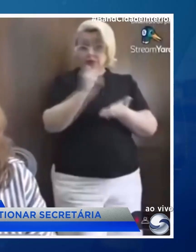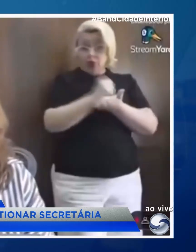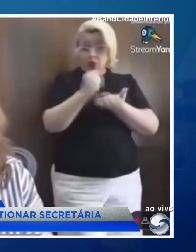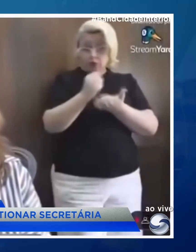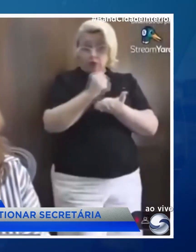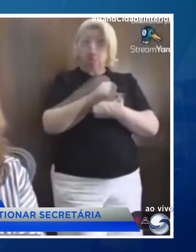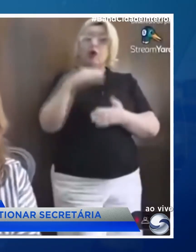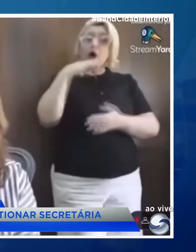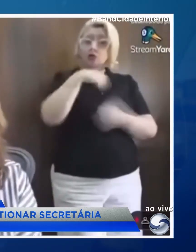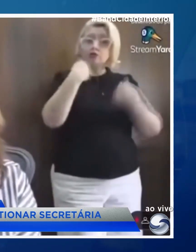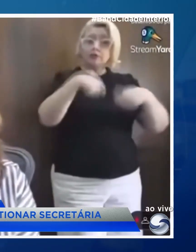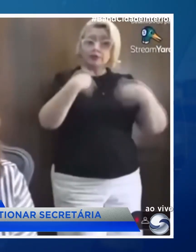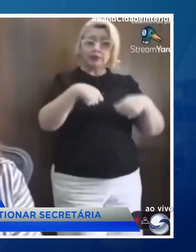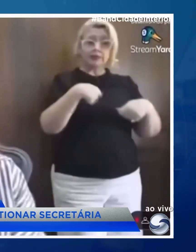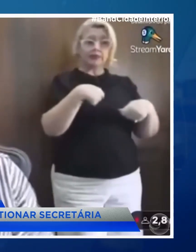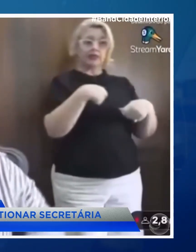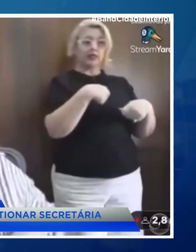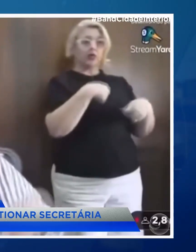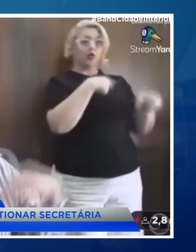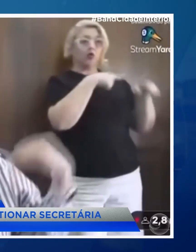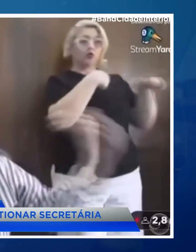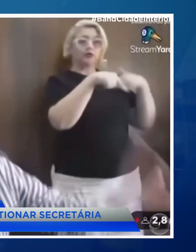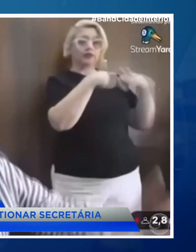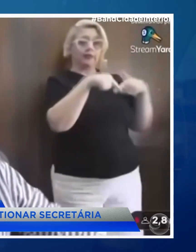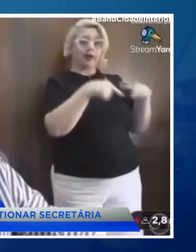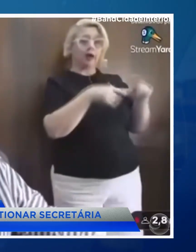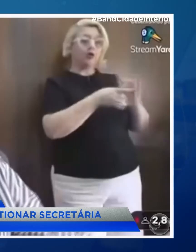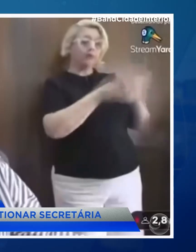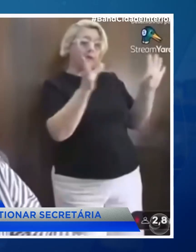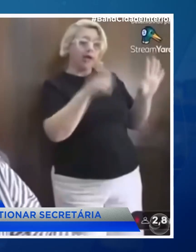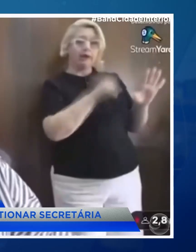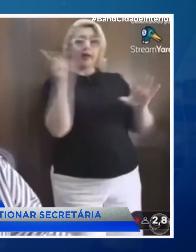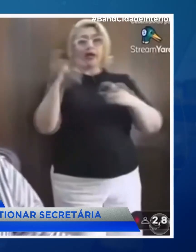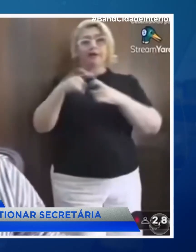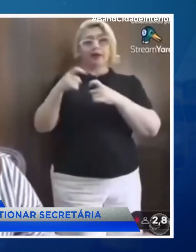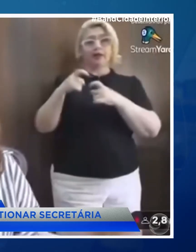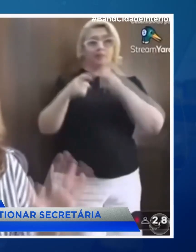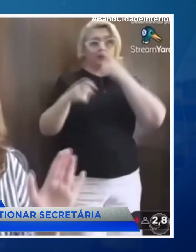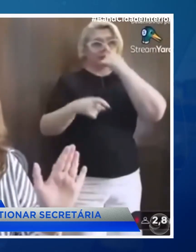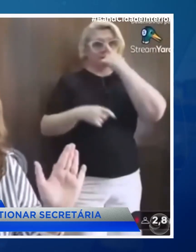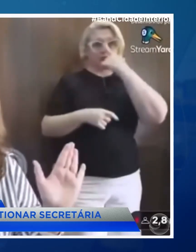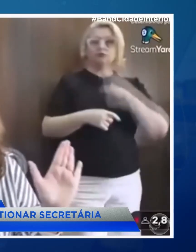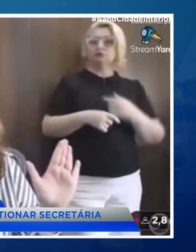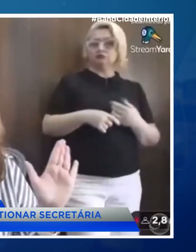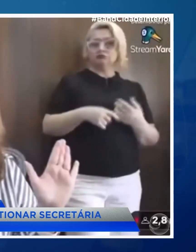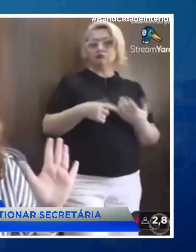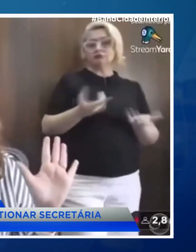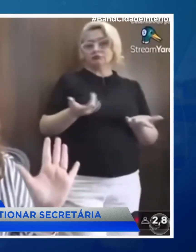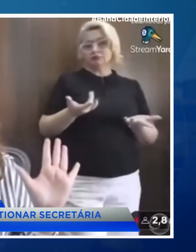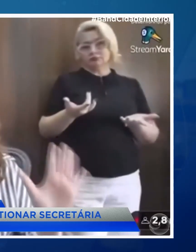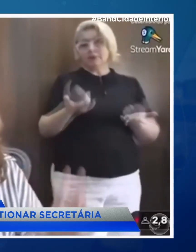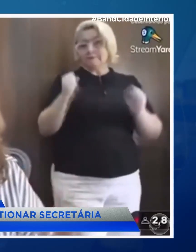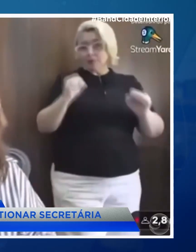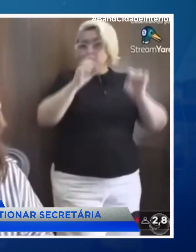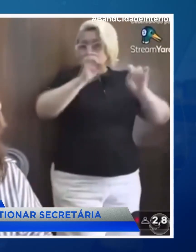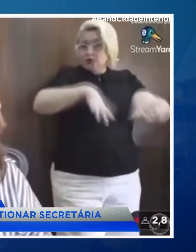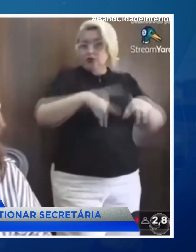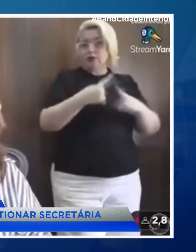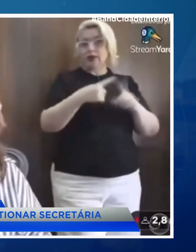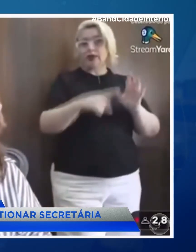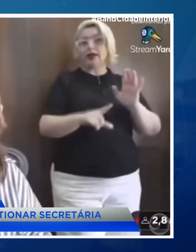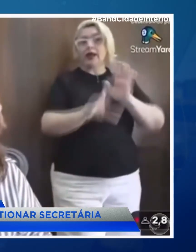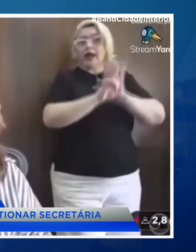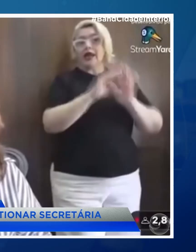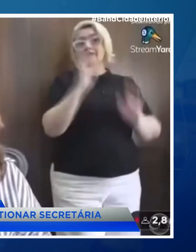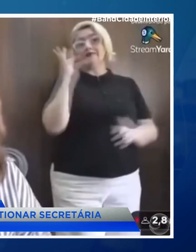Você acha que você tem que ter um emprego que te libera para ir ao médico? E a lei não não. Você precisa sair, porque a lei é federal,